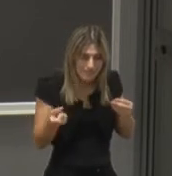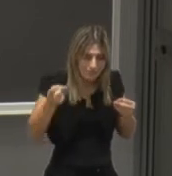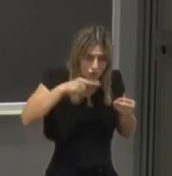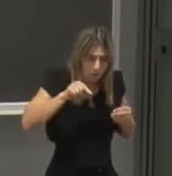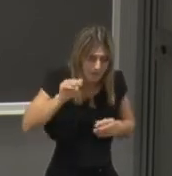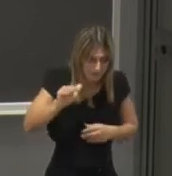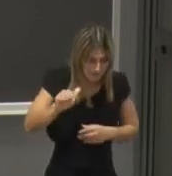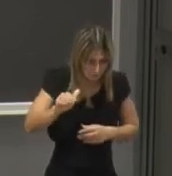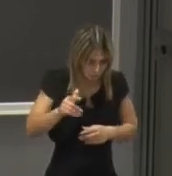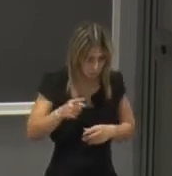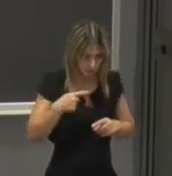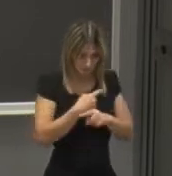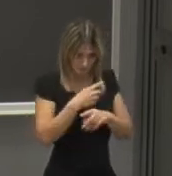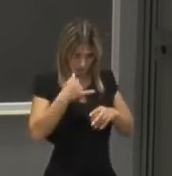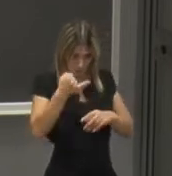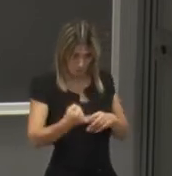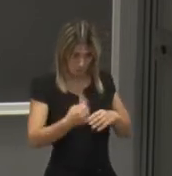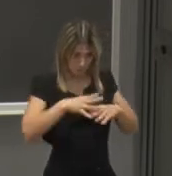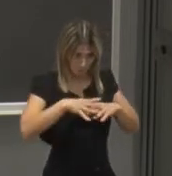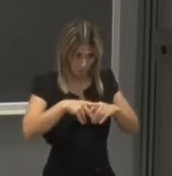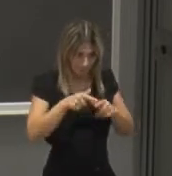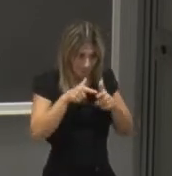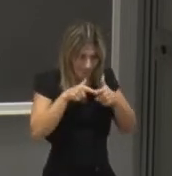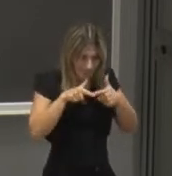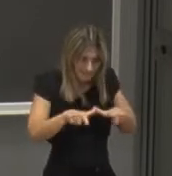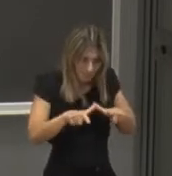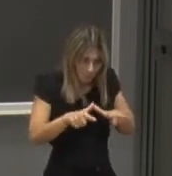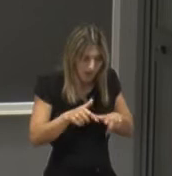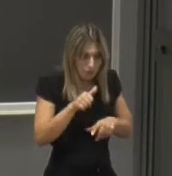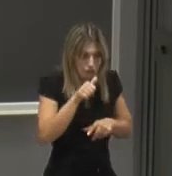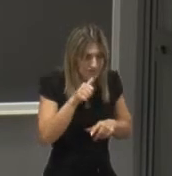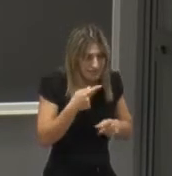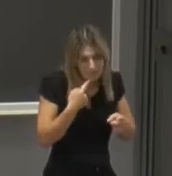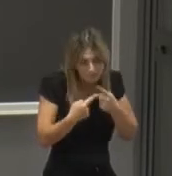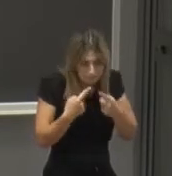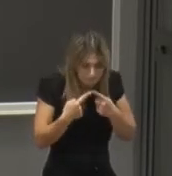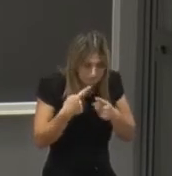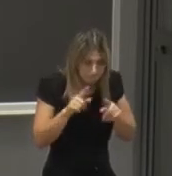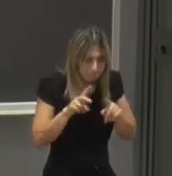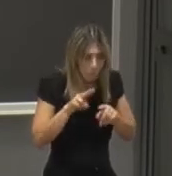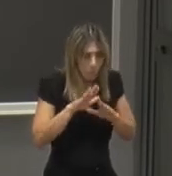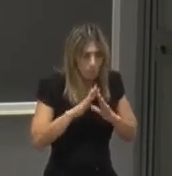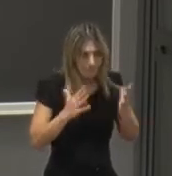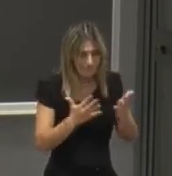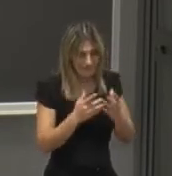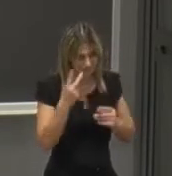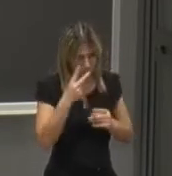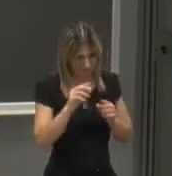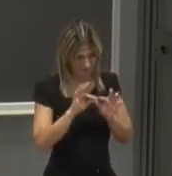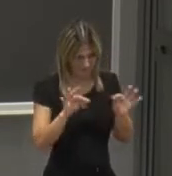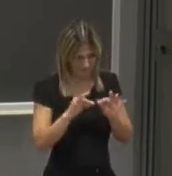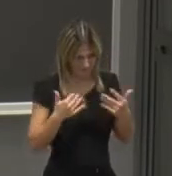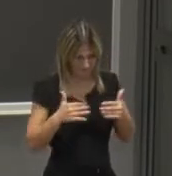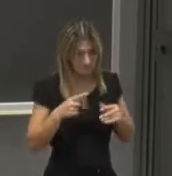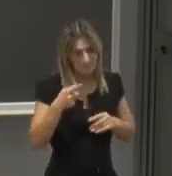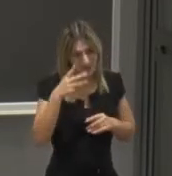per la matematica il linguaggio attraverso cui interpretare l'universo è un po' aulica come definizione ma come capite